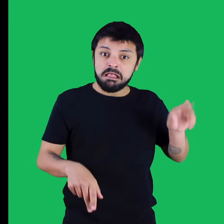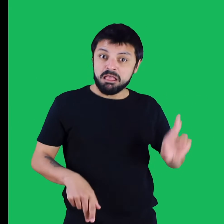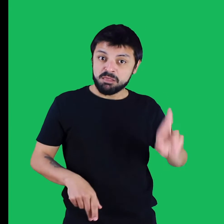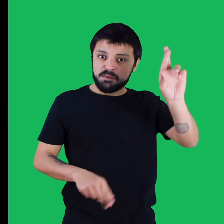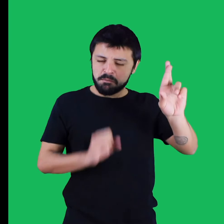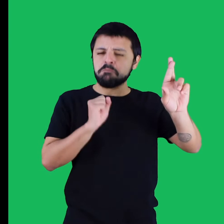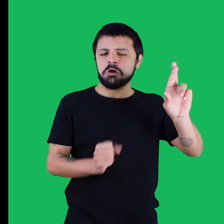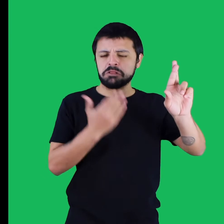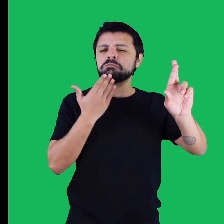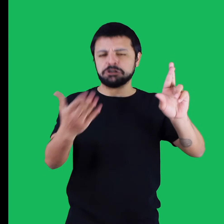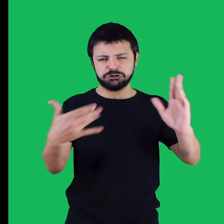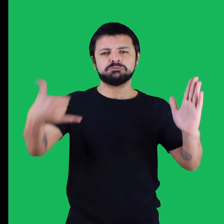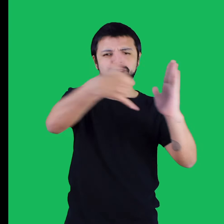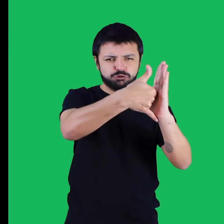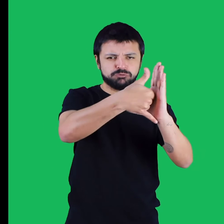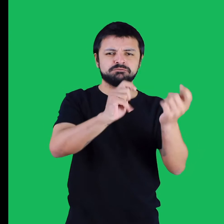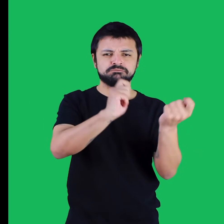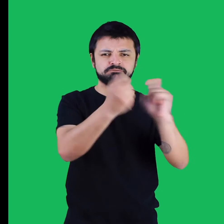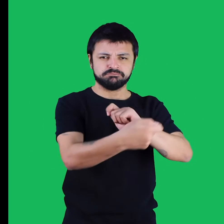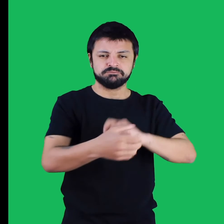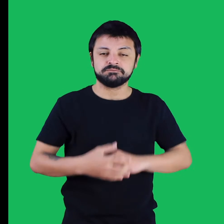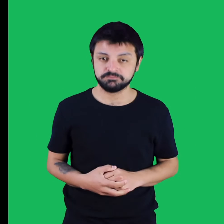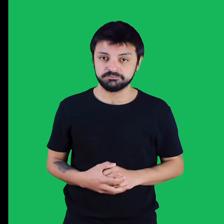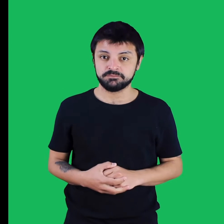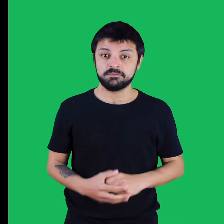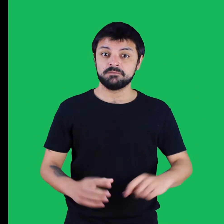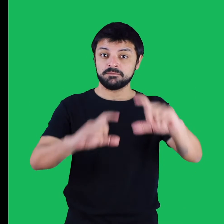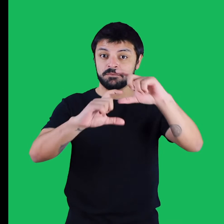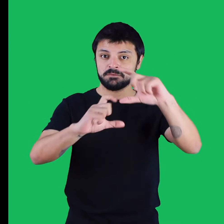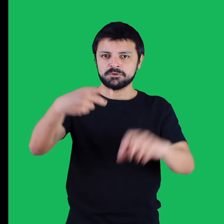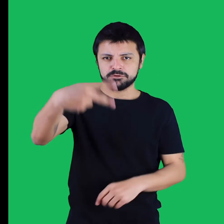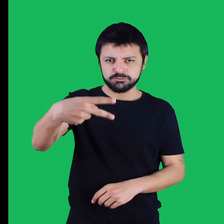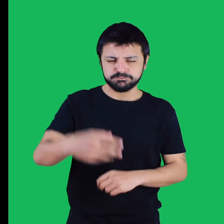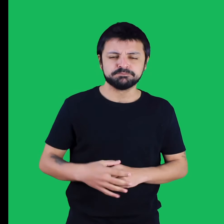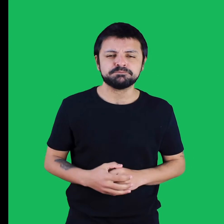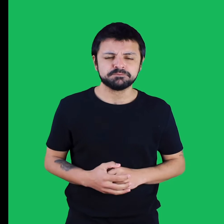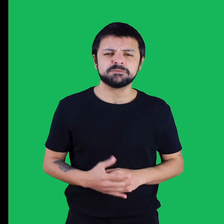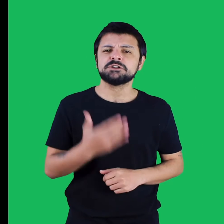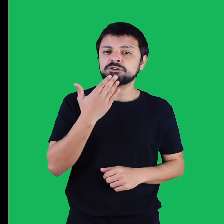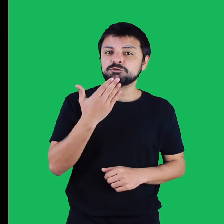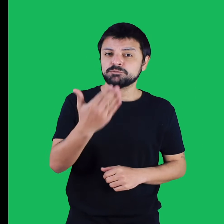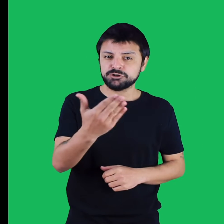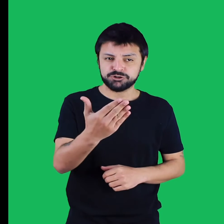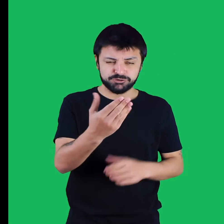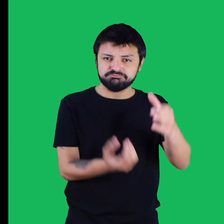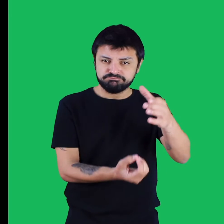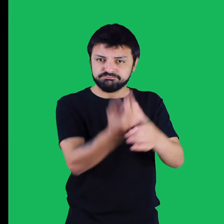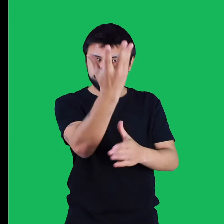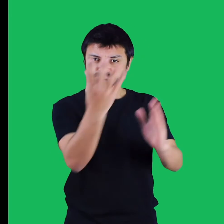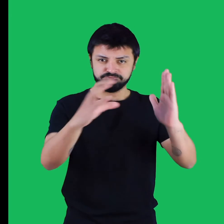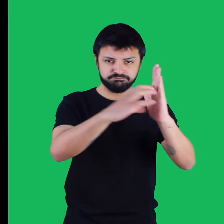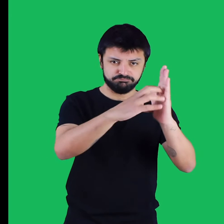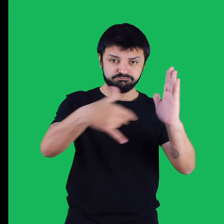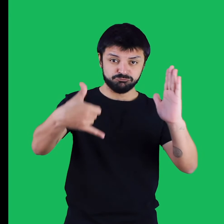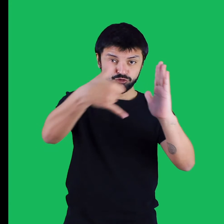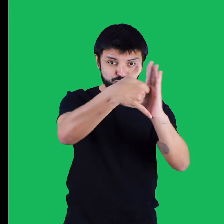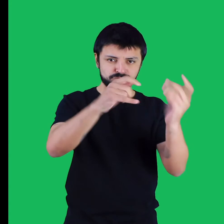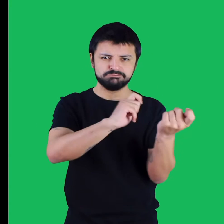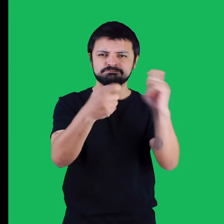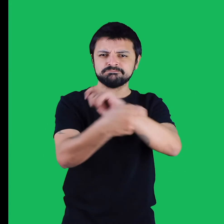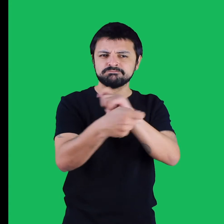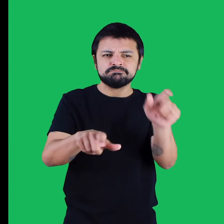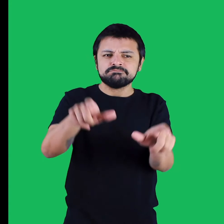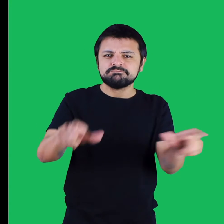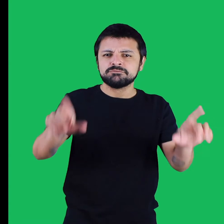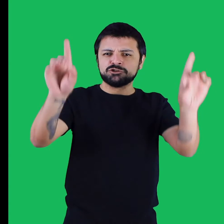escolas, dentre outros. § 2º. A solicitação de instalação de TUP adaptado para